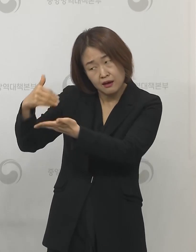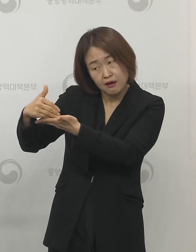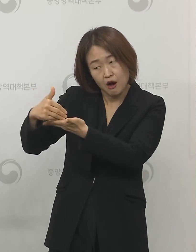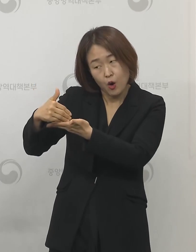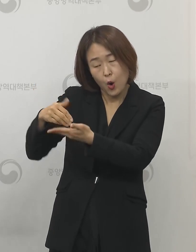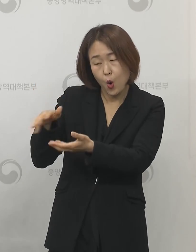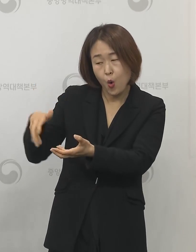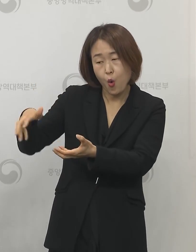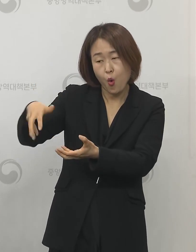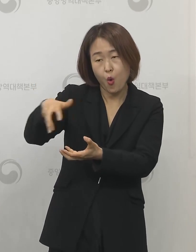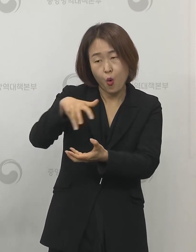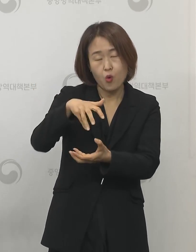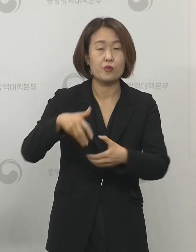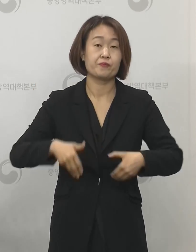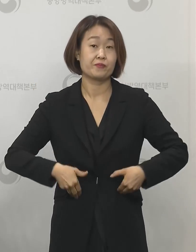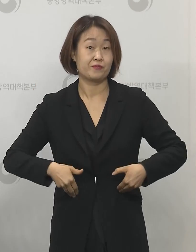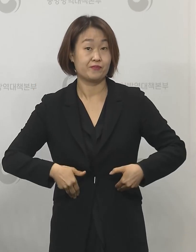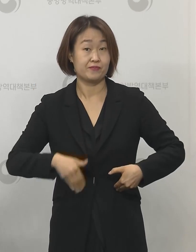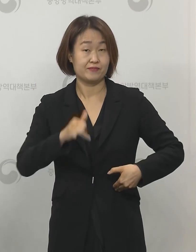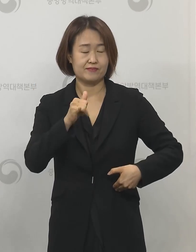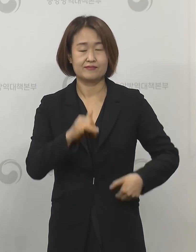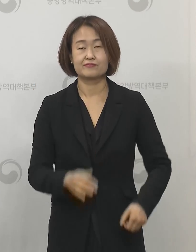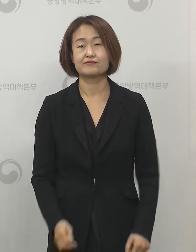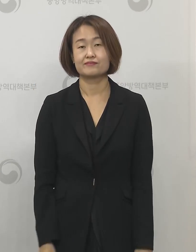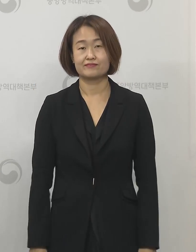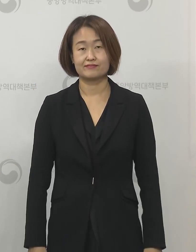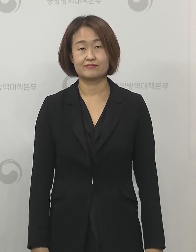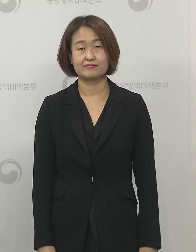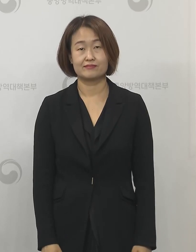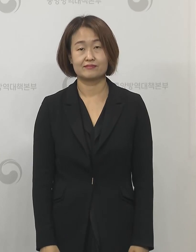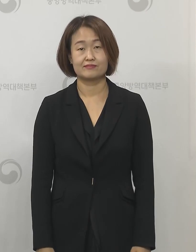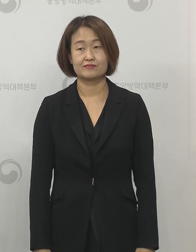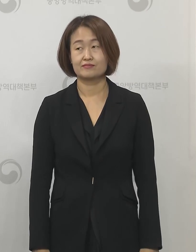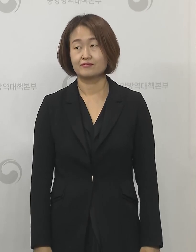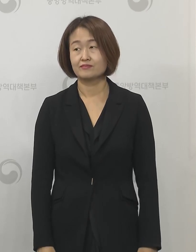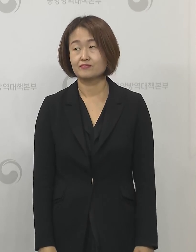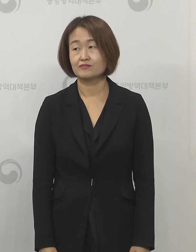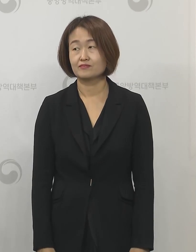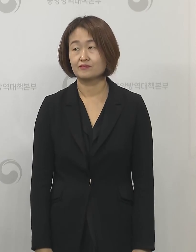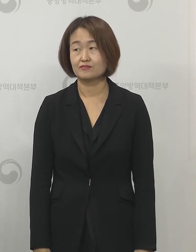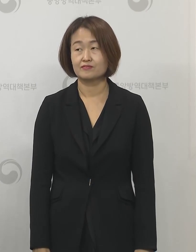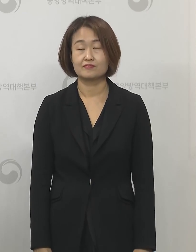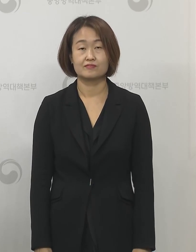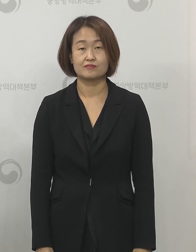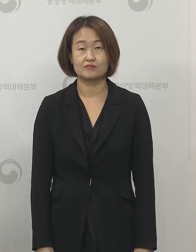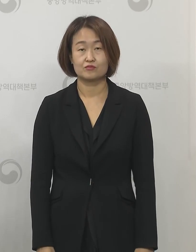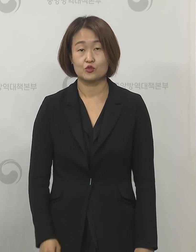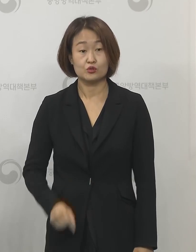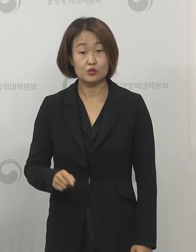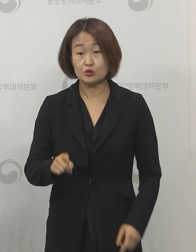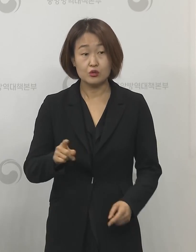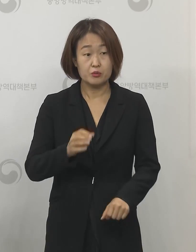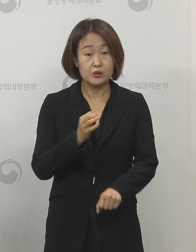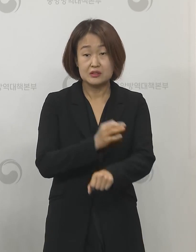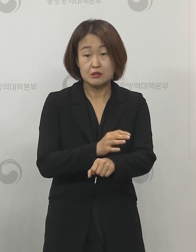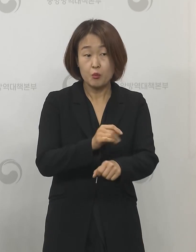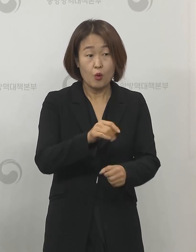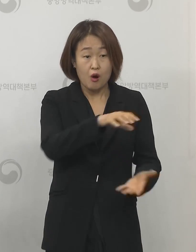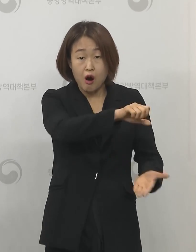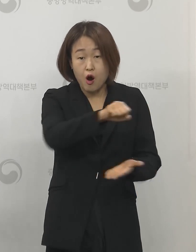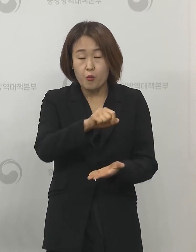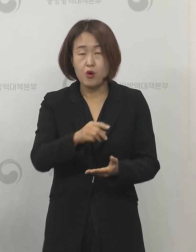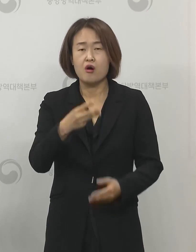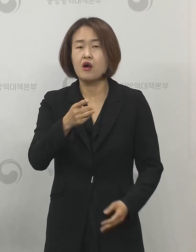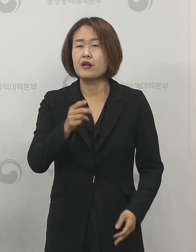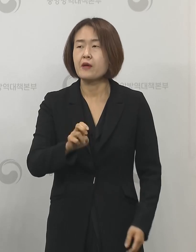게 필요할 것 같습니다 수급과 관련된 질문도 있었습니다 네